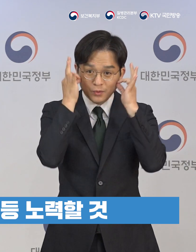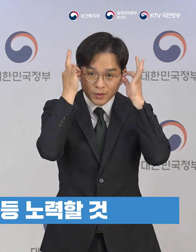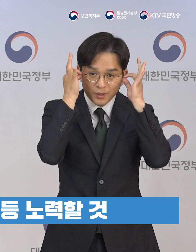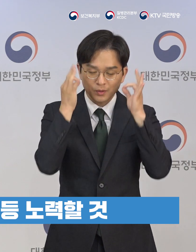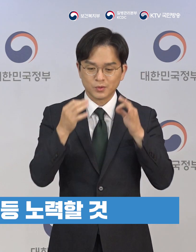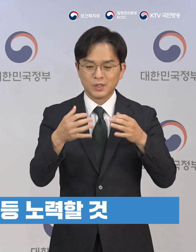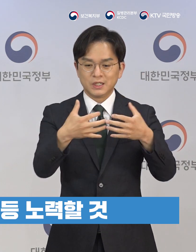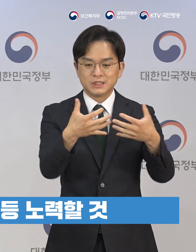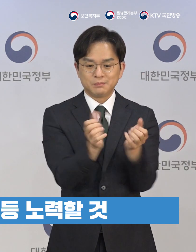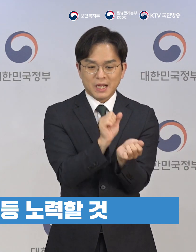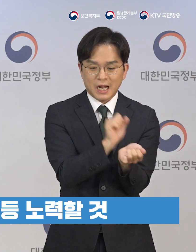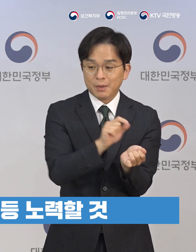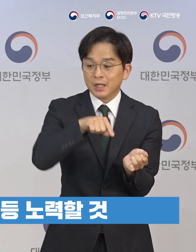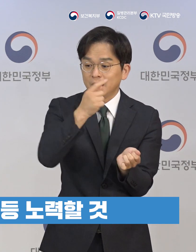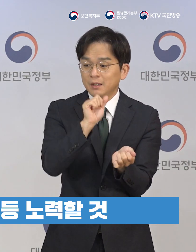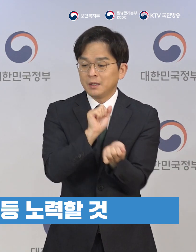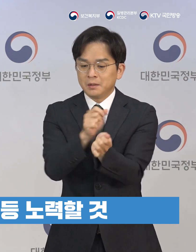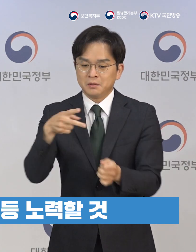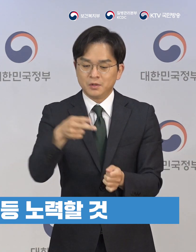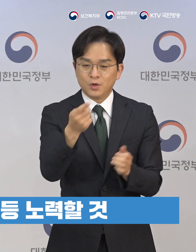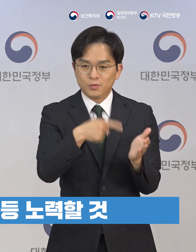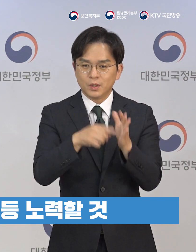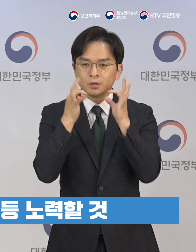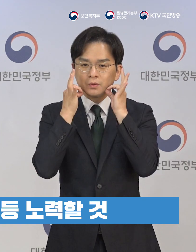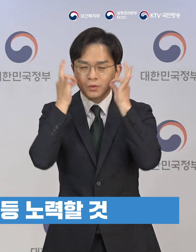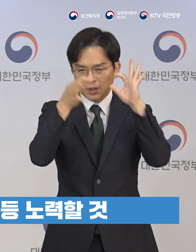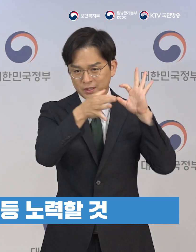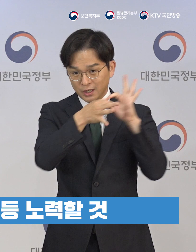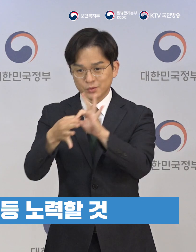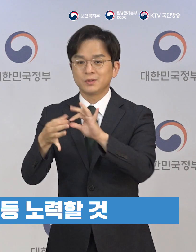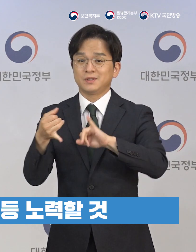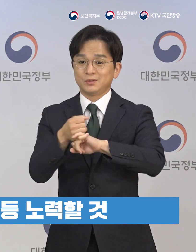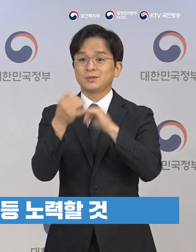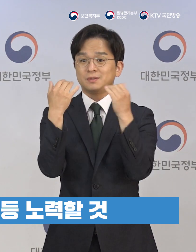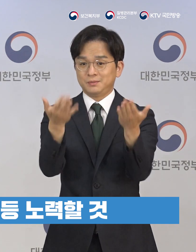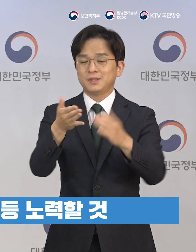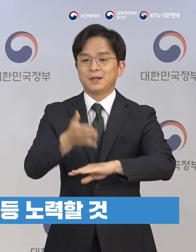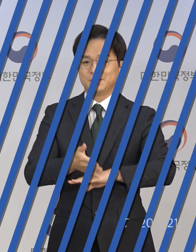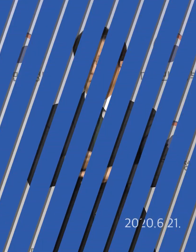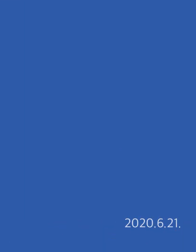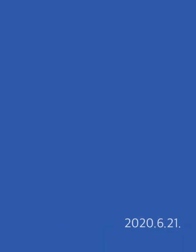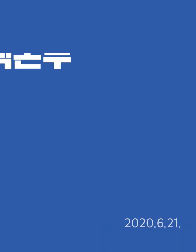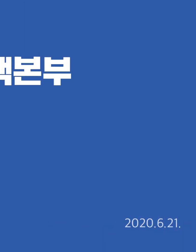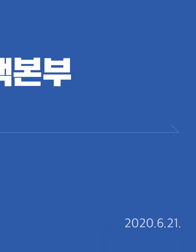집단감염의 연결고리를 찾아 끊어내는 노력을 늦추지 않겠습니다.